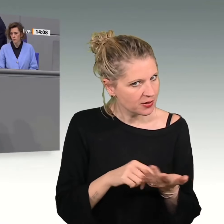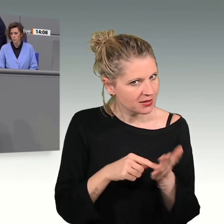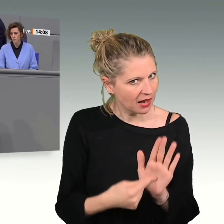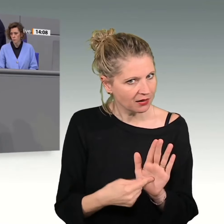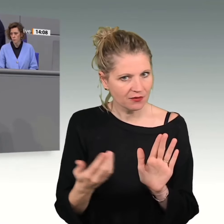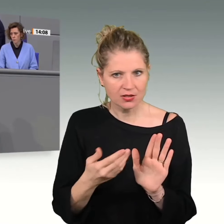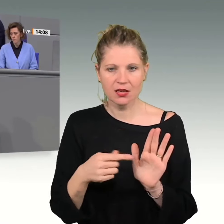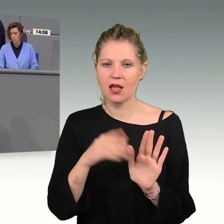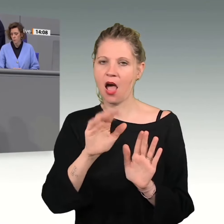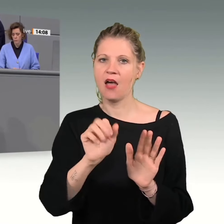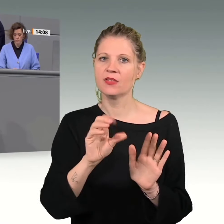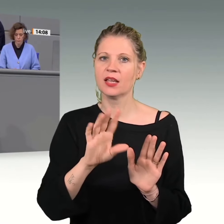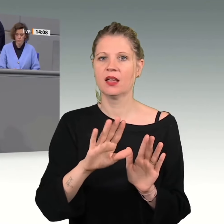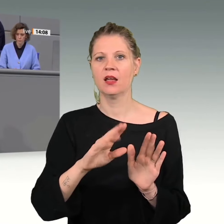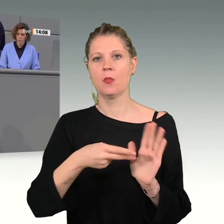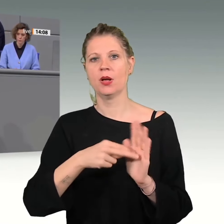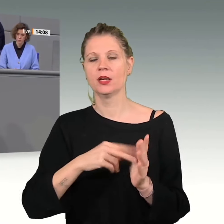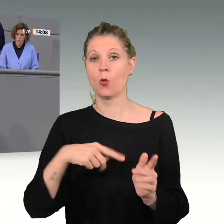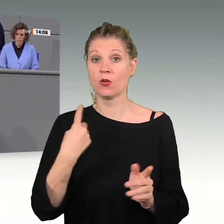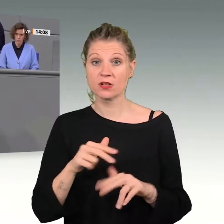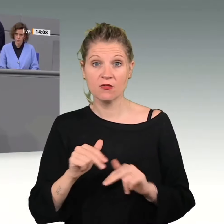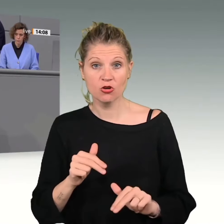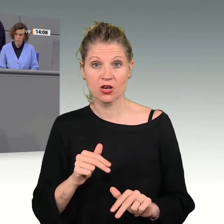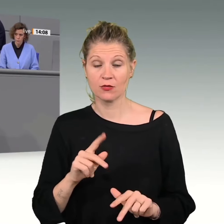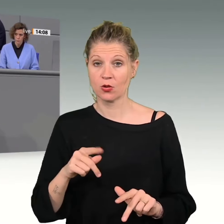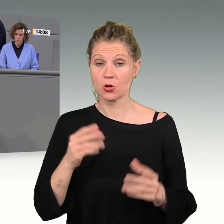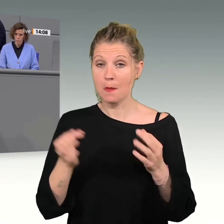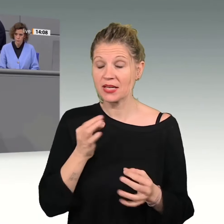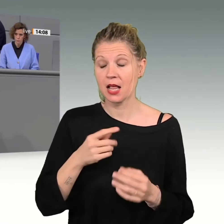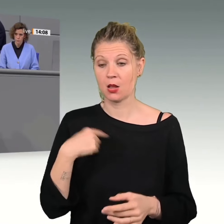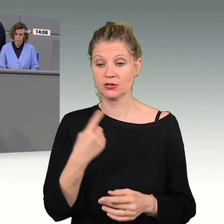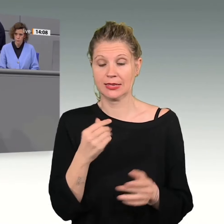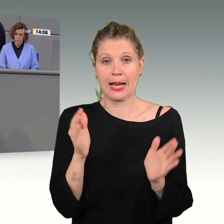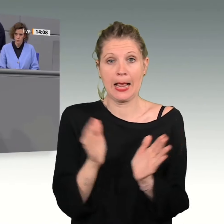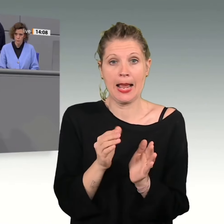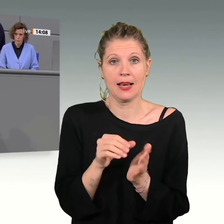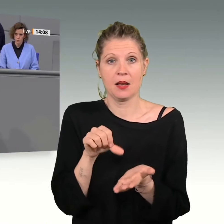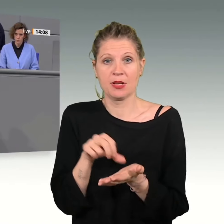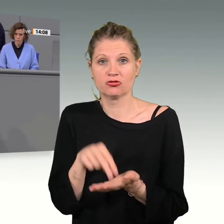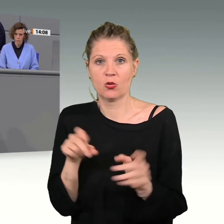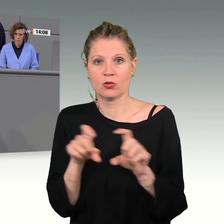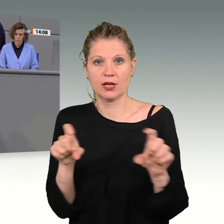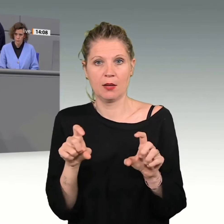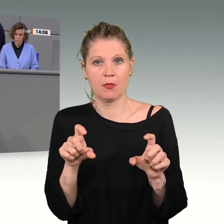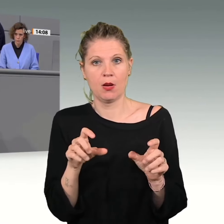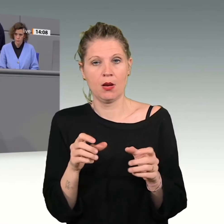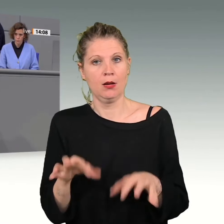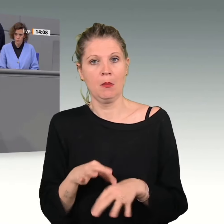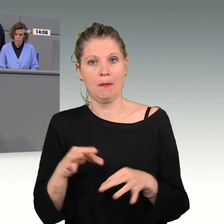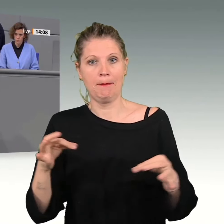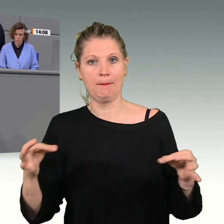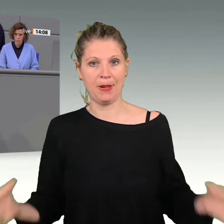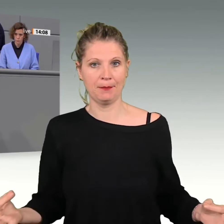unsere Wirtschaft und vor allem unsere kleinen und mittelständischen Unternehmen direkt in den Abgrund führt.